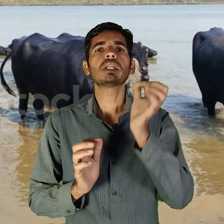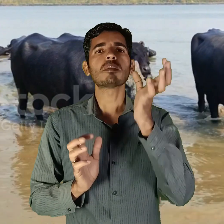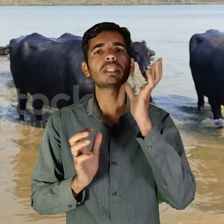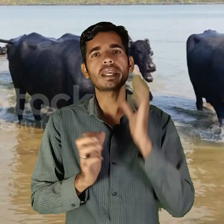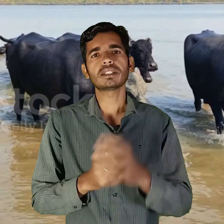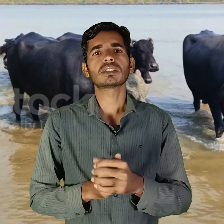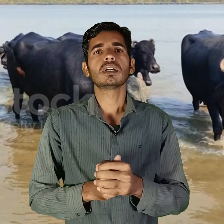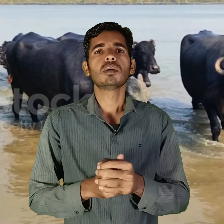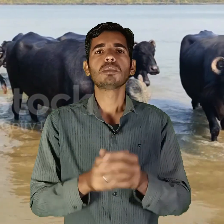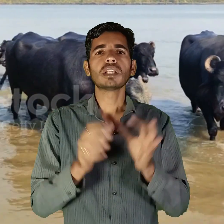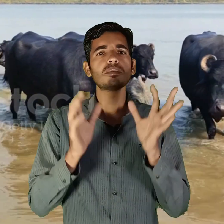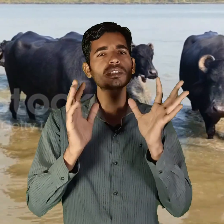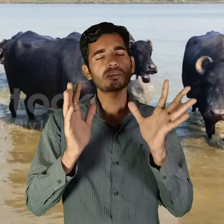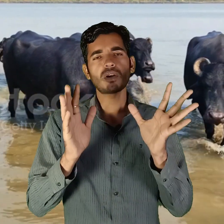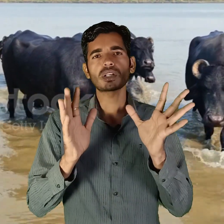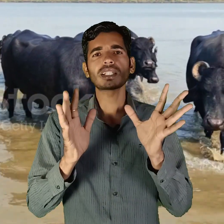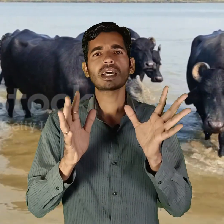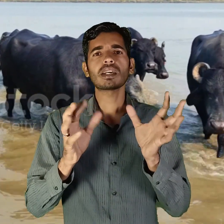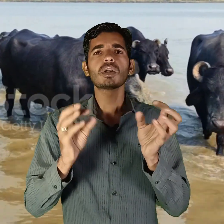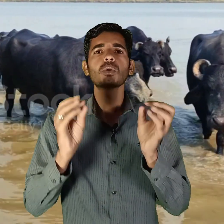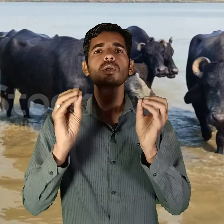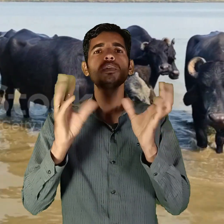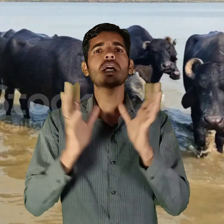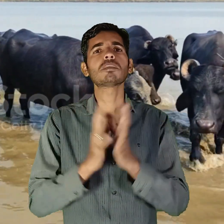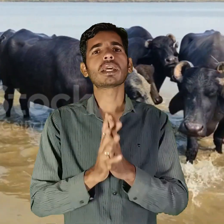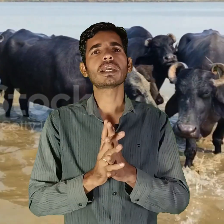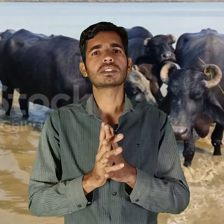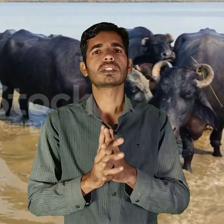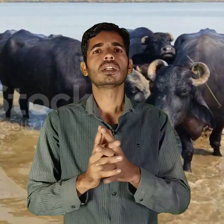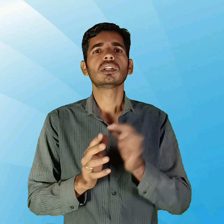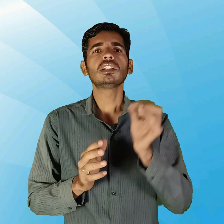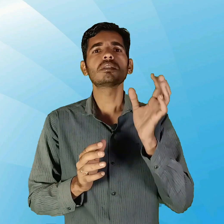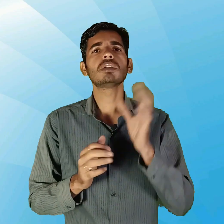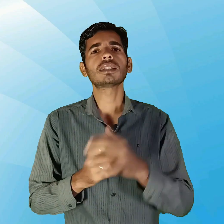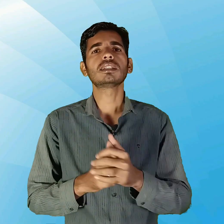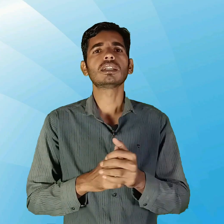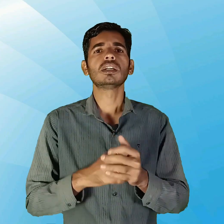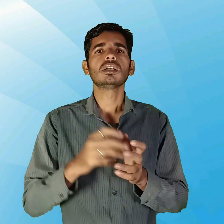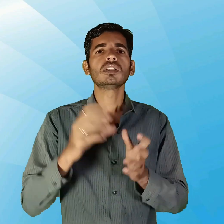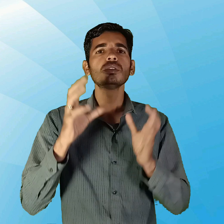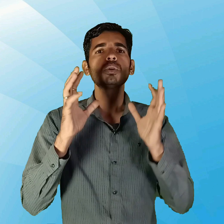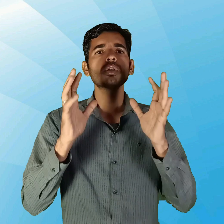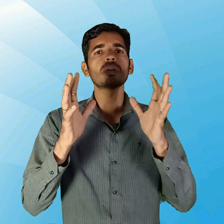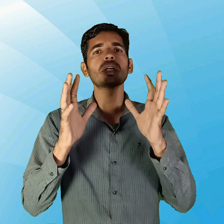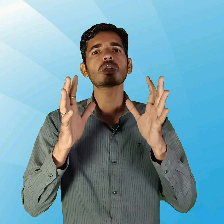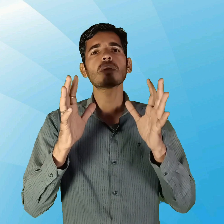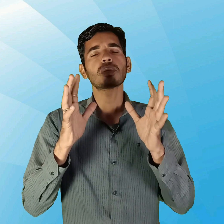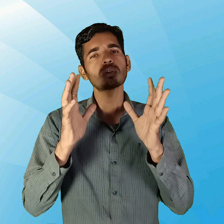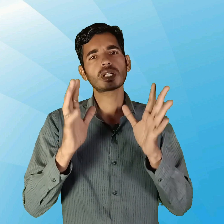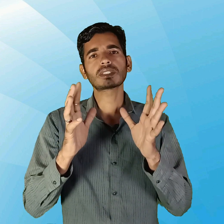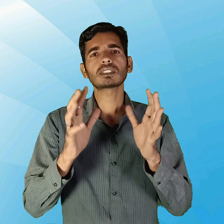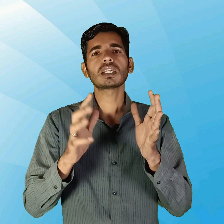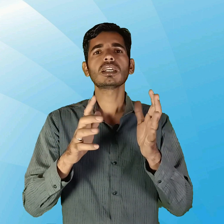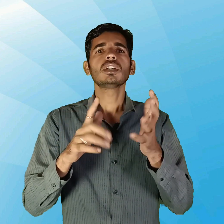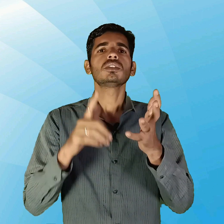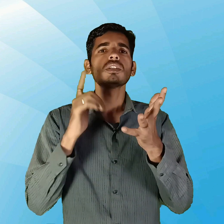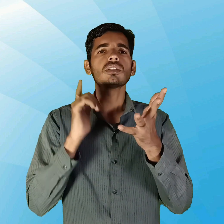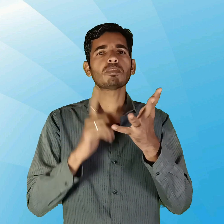विटामिन H मिनरल मिक्चर पाउडर आता है और विटामिन H लिक्विड आती है इन दोनों दवाईयों का प्रियोग कर सकते है जिससे